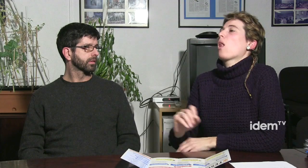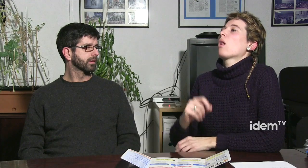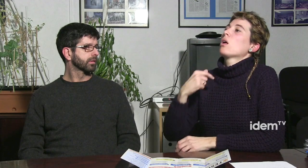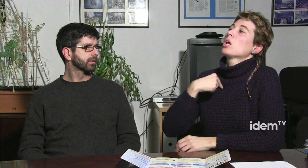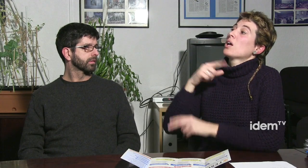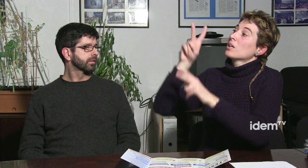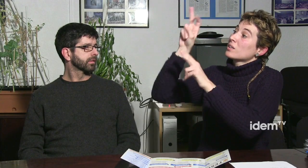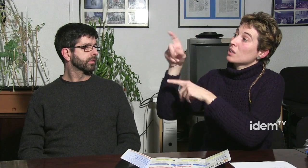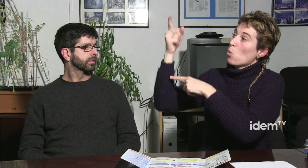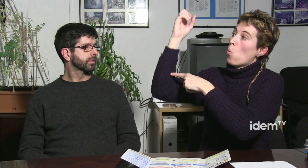i jo